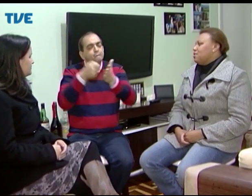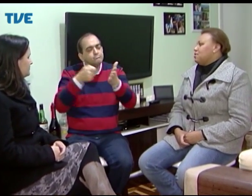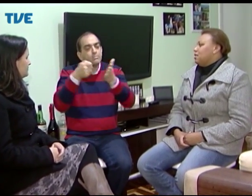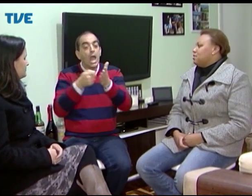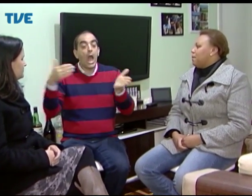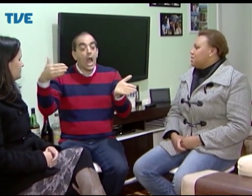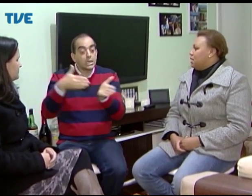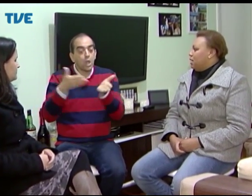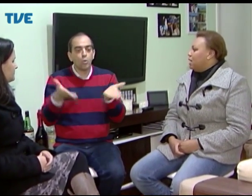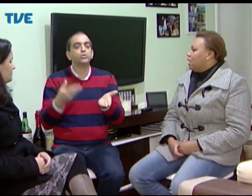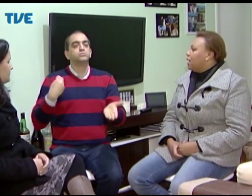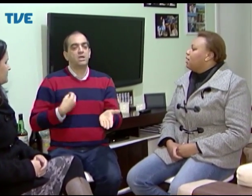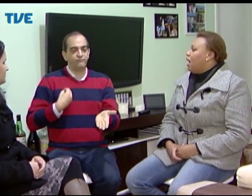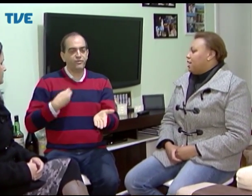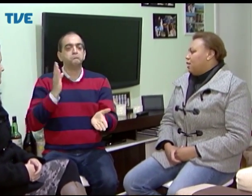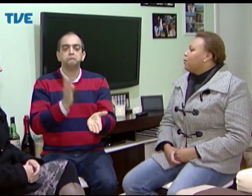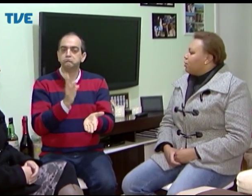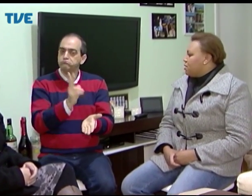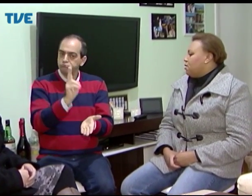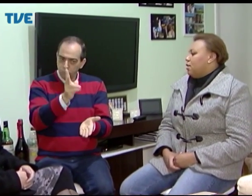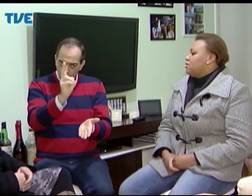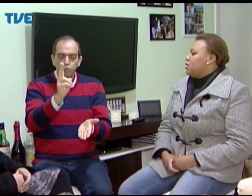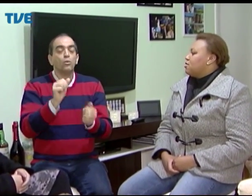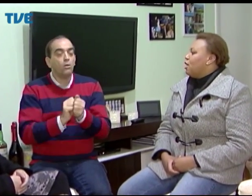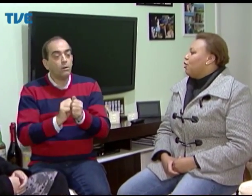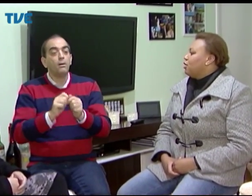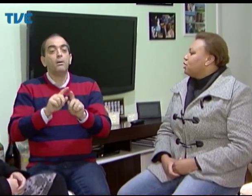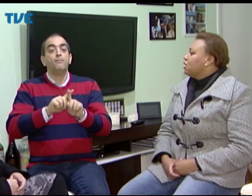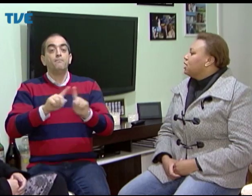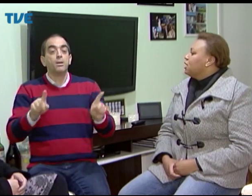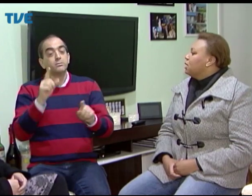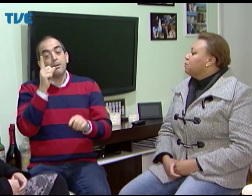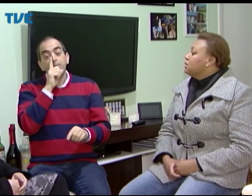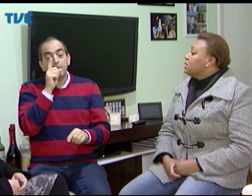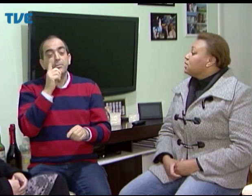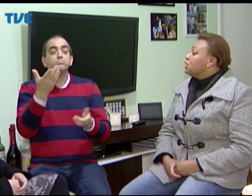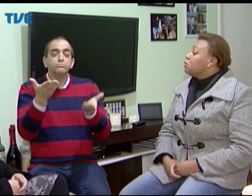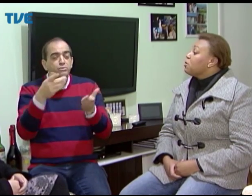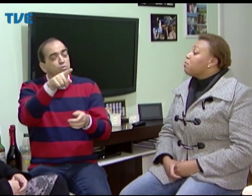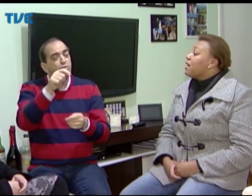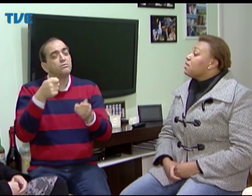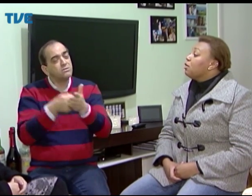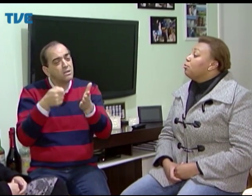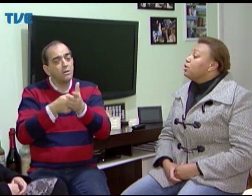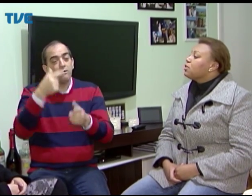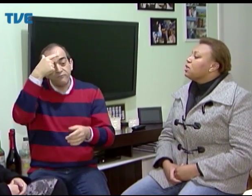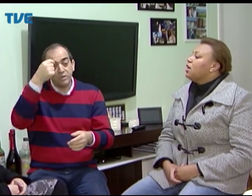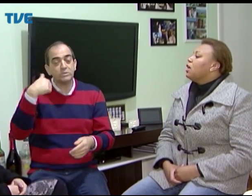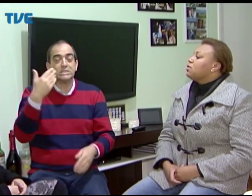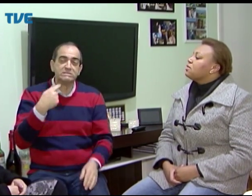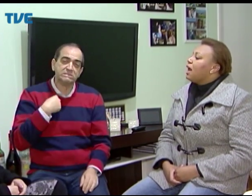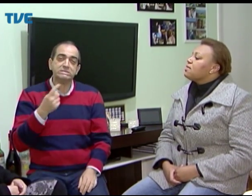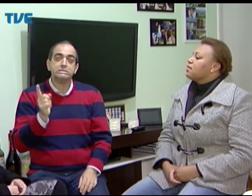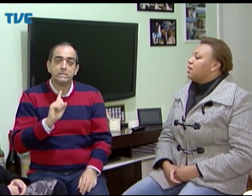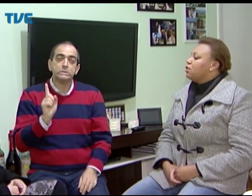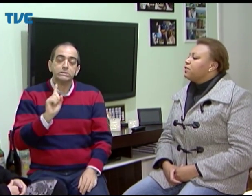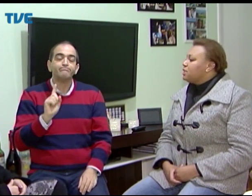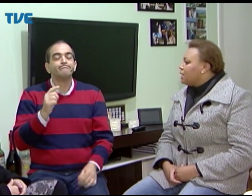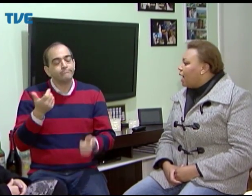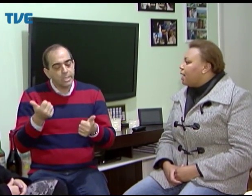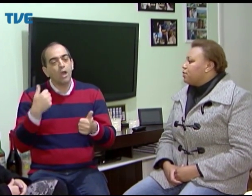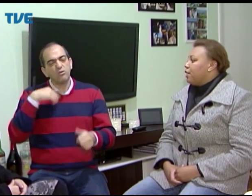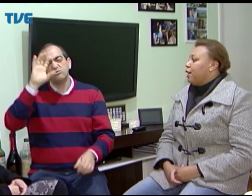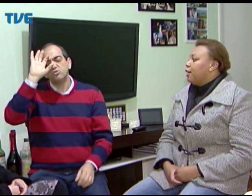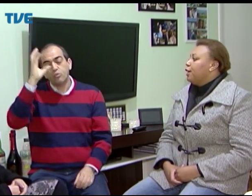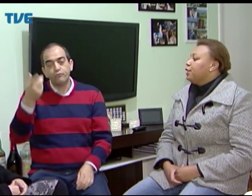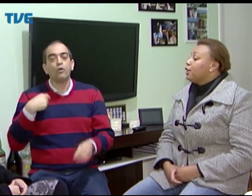20 anos essa parceria, né? Até hoje essa nossa loja. Mas, assim, os meus pais queriam muito que eu tentasse entrar na